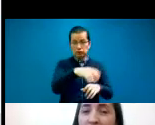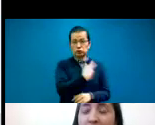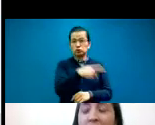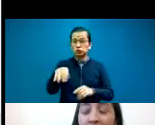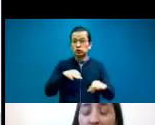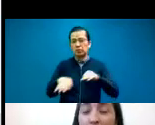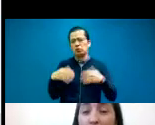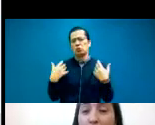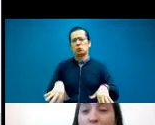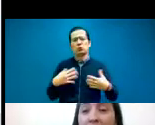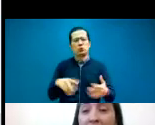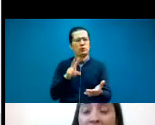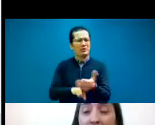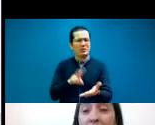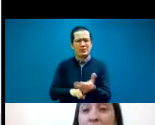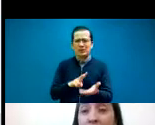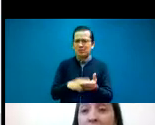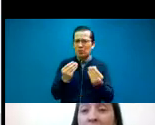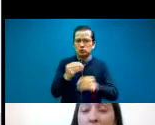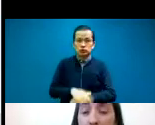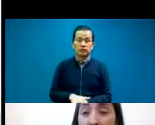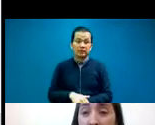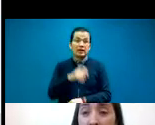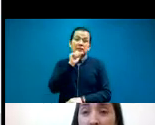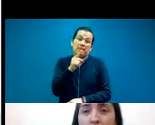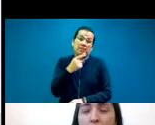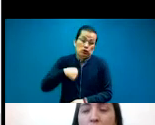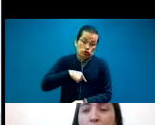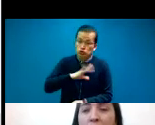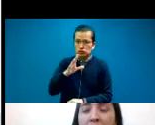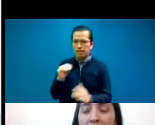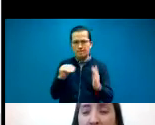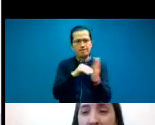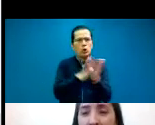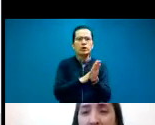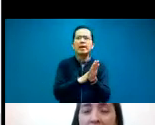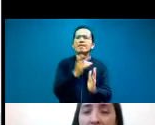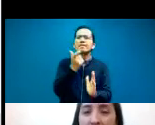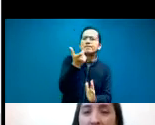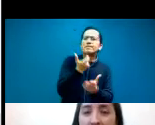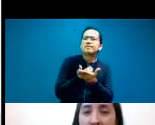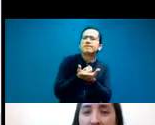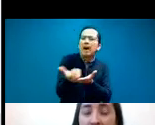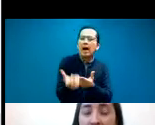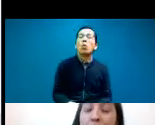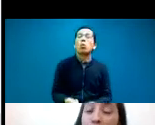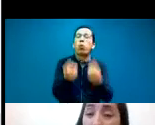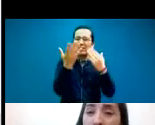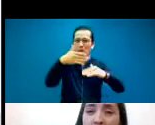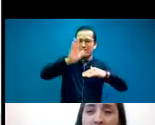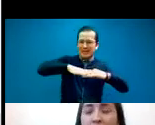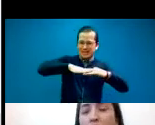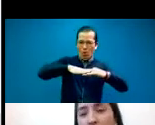unos aranceles orientativos mínimos que reflejen, que